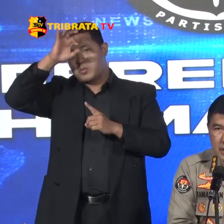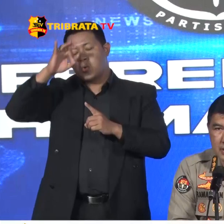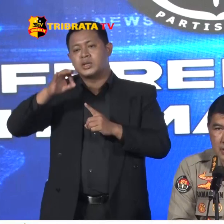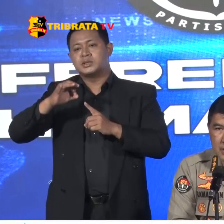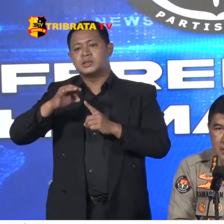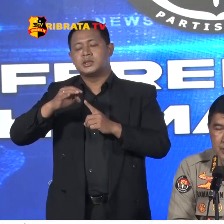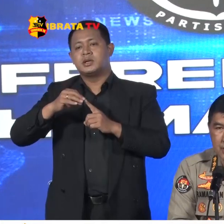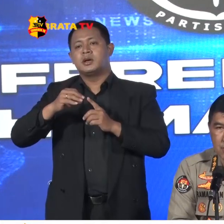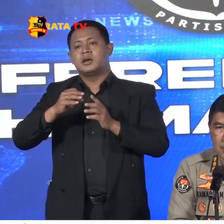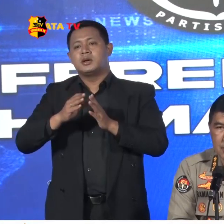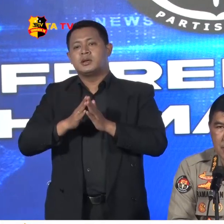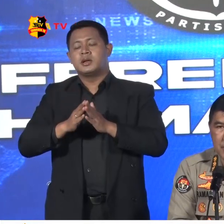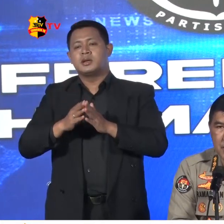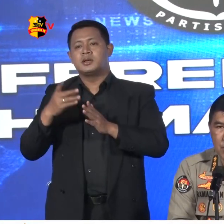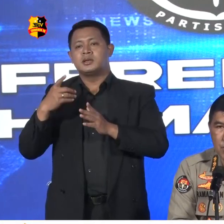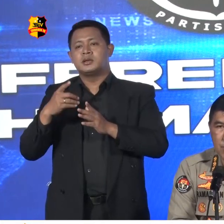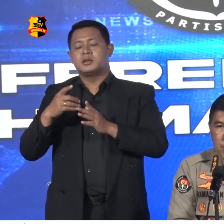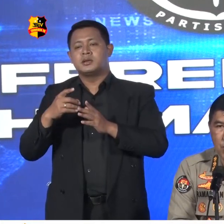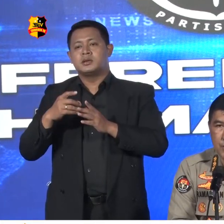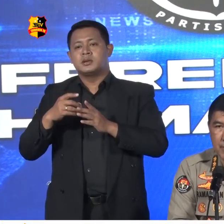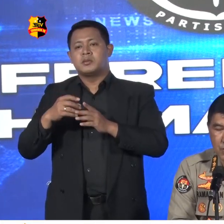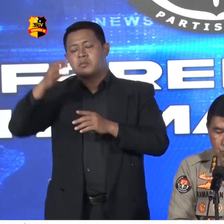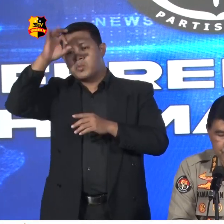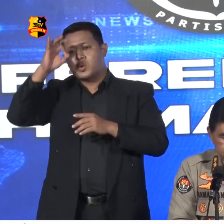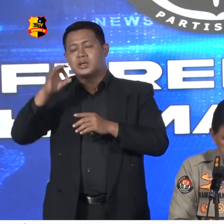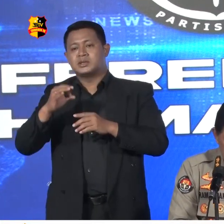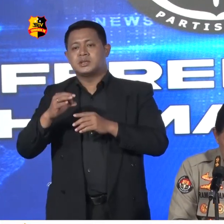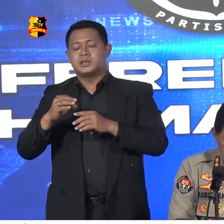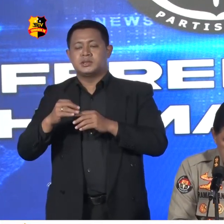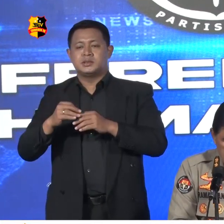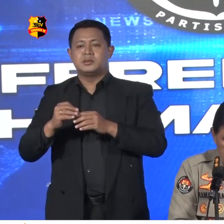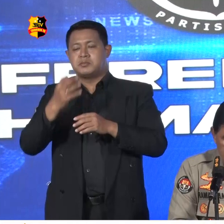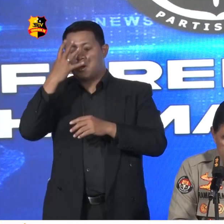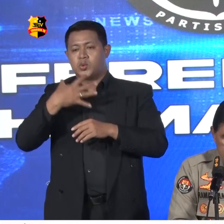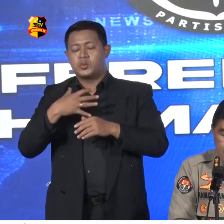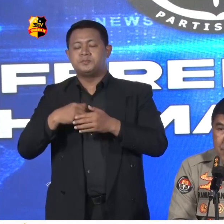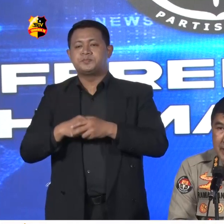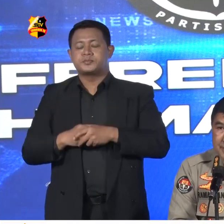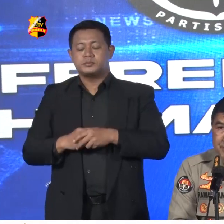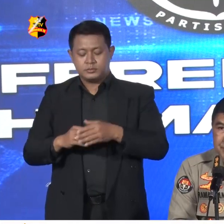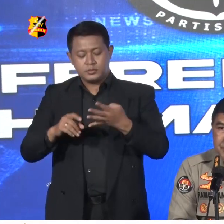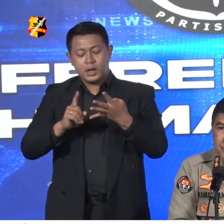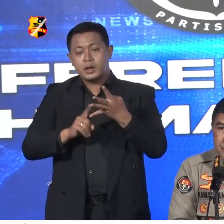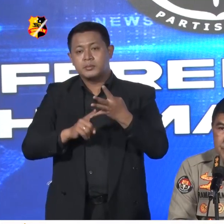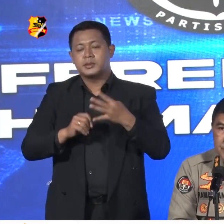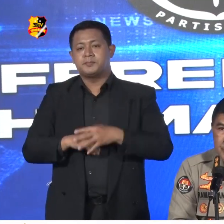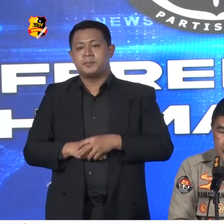Dan Direkturat Tidak Pidana Umum Polda Maluku Kemudian yang keempat